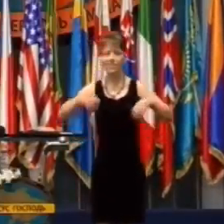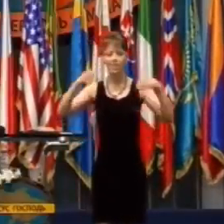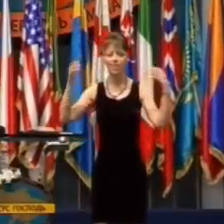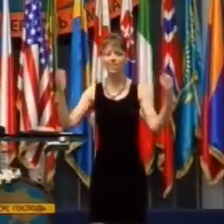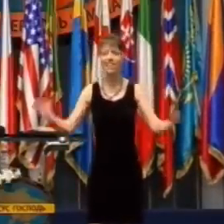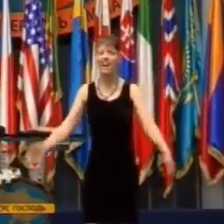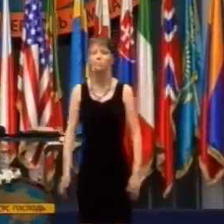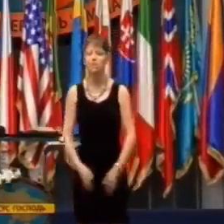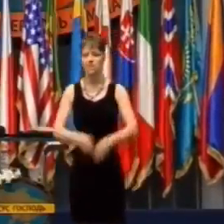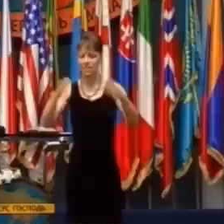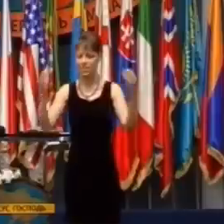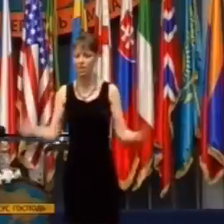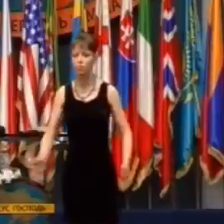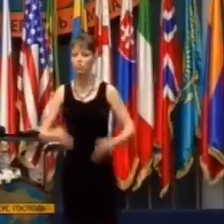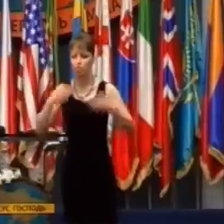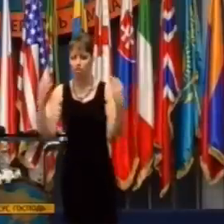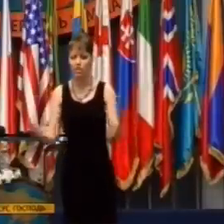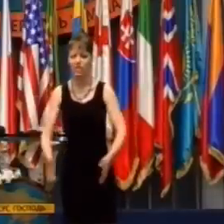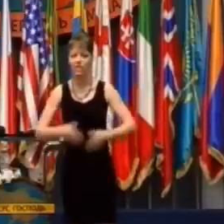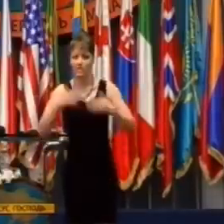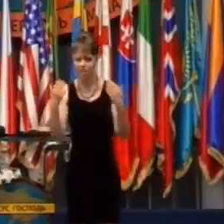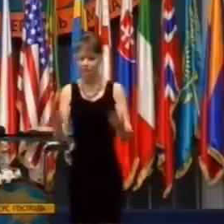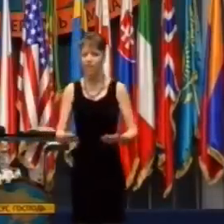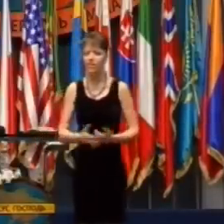Chcú byť trénovani celé roky,